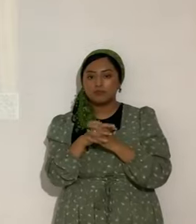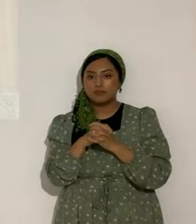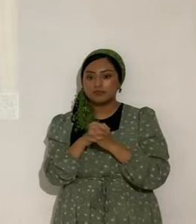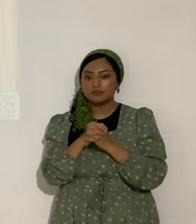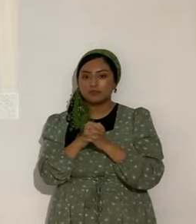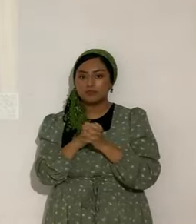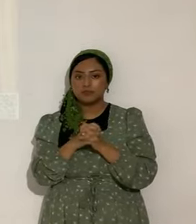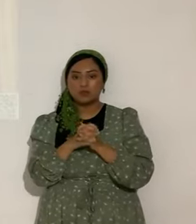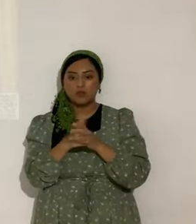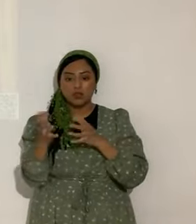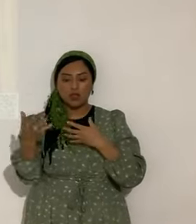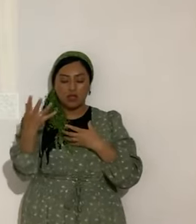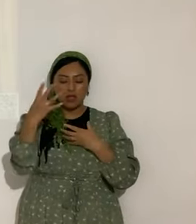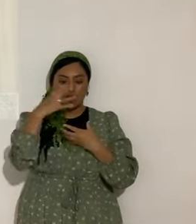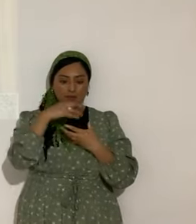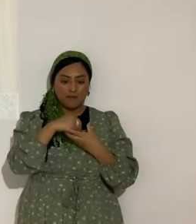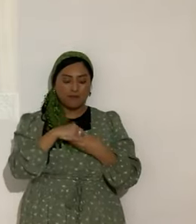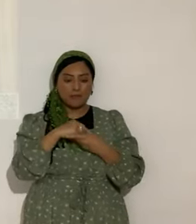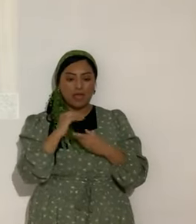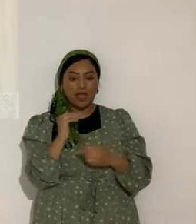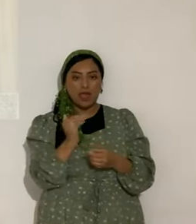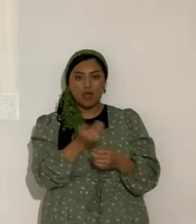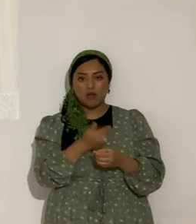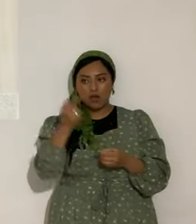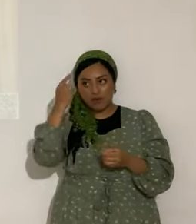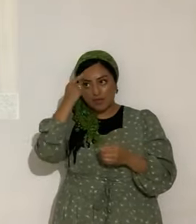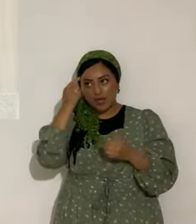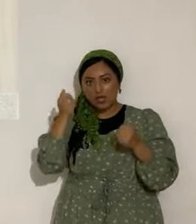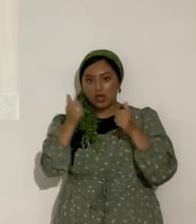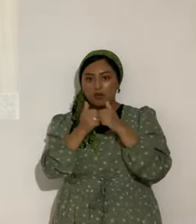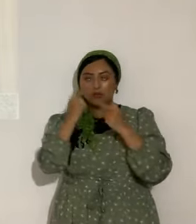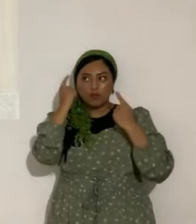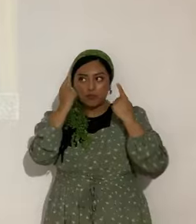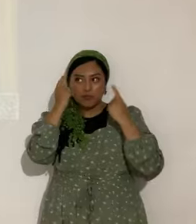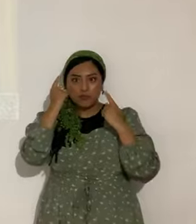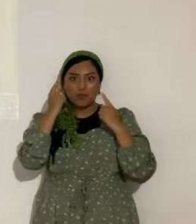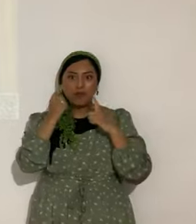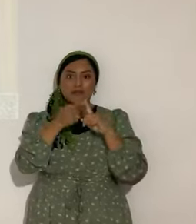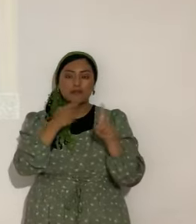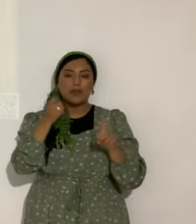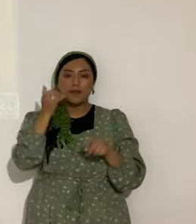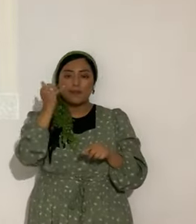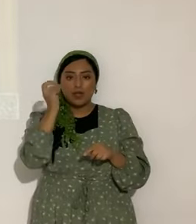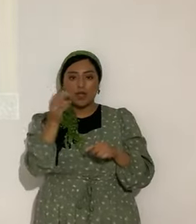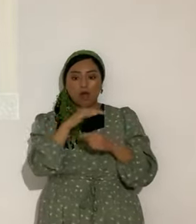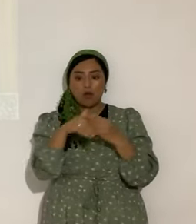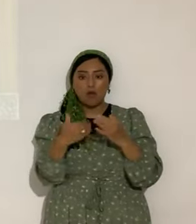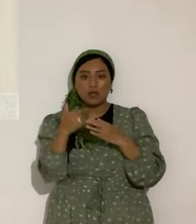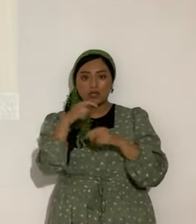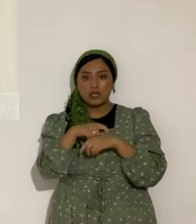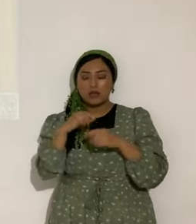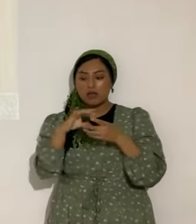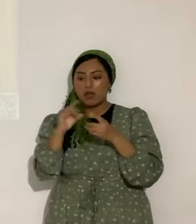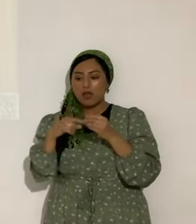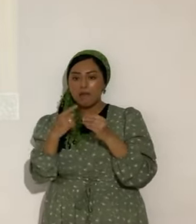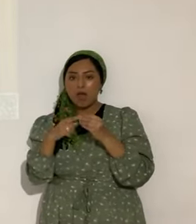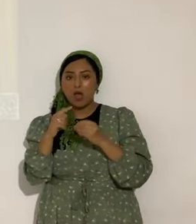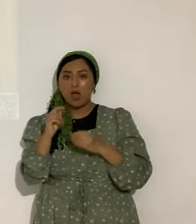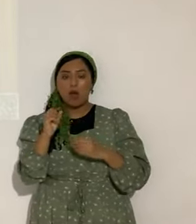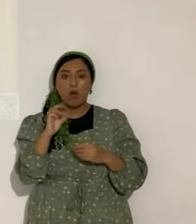Se llena la mente con pensamientos de Yahshua. Todo el tiempo estamos hablando de la Torah. Todo